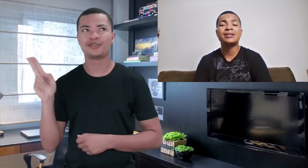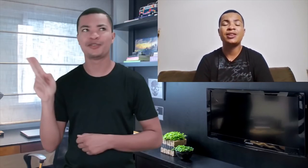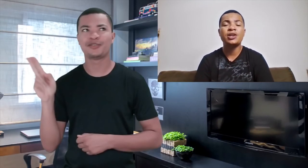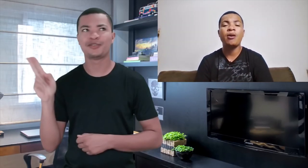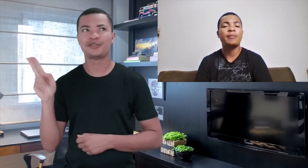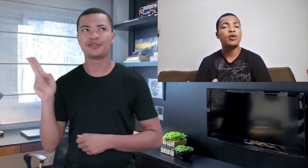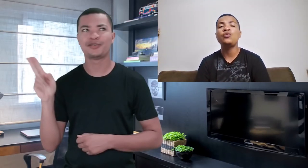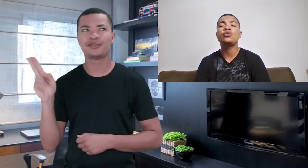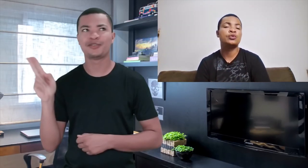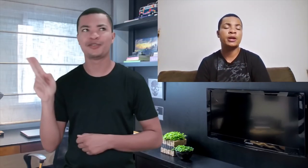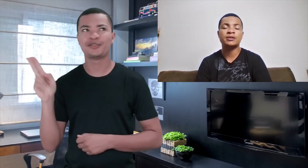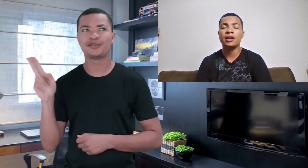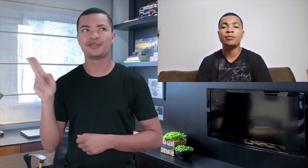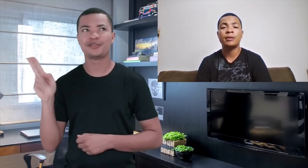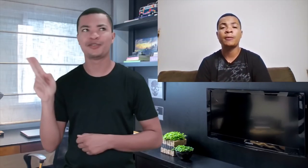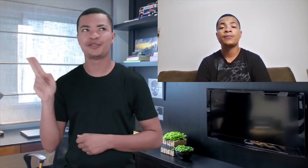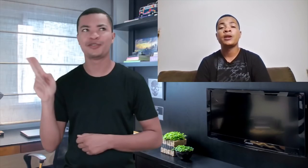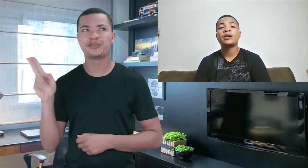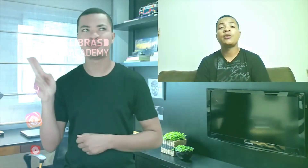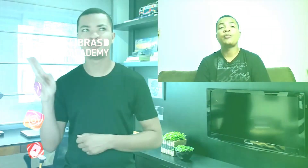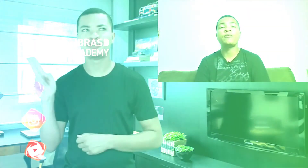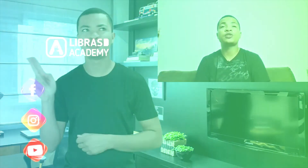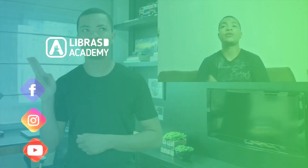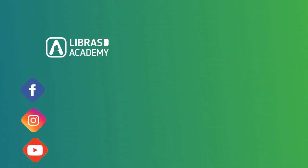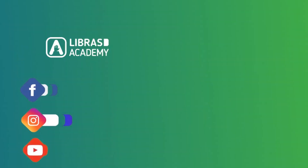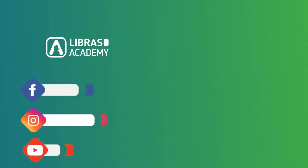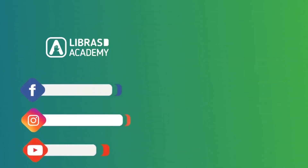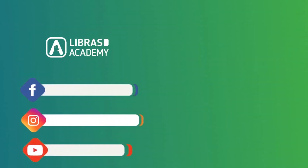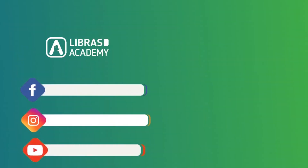de sala de aula pra cursos, por exemplo, tá bom? então, eu